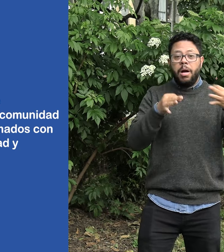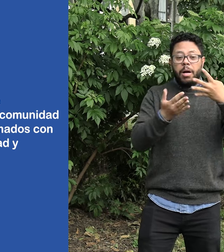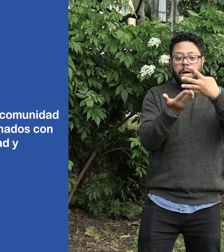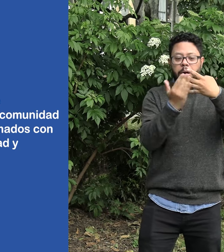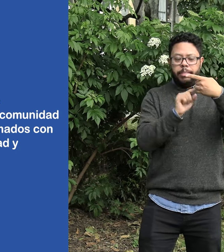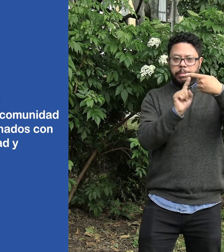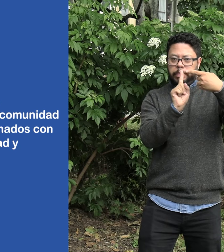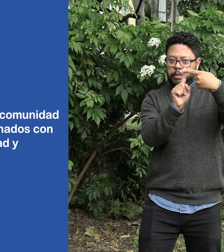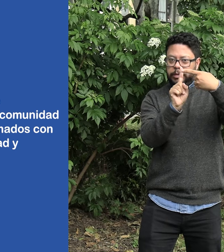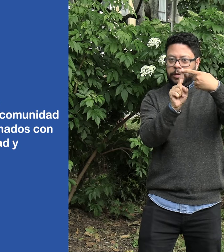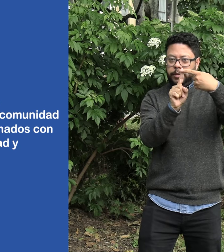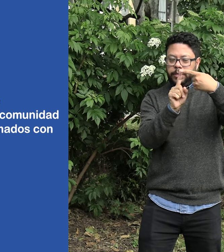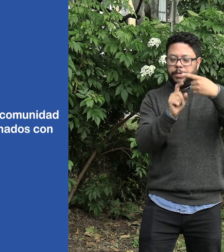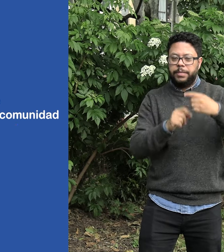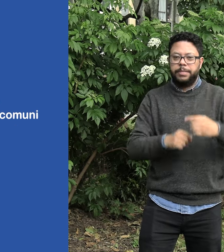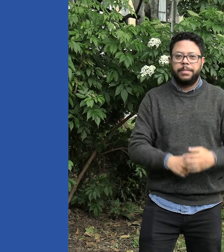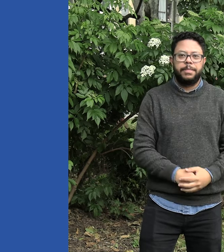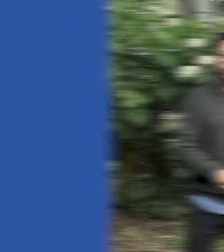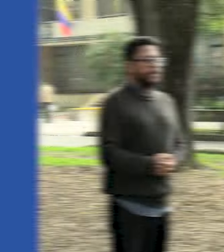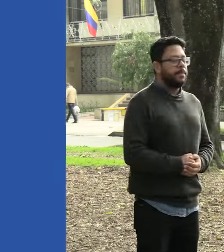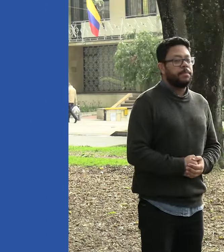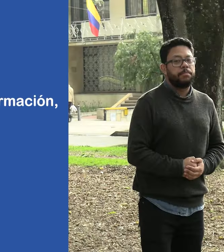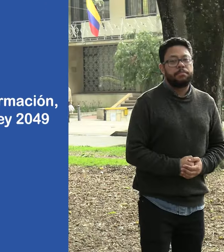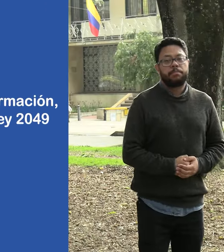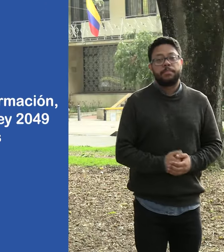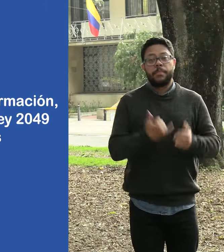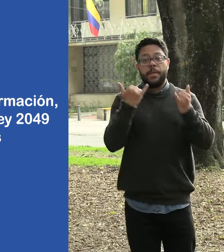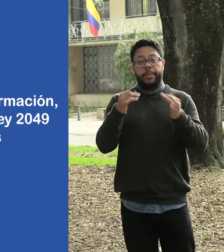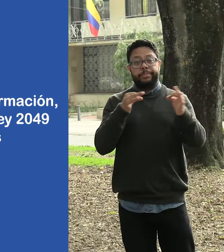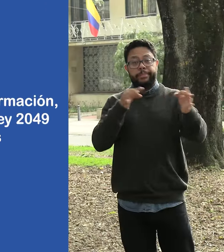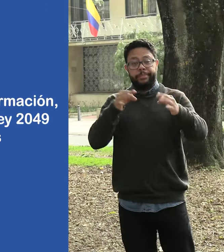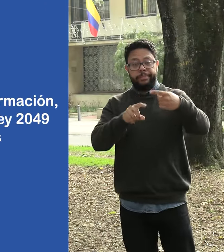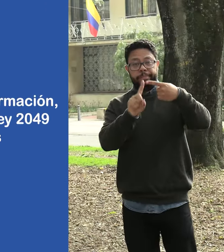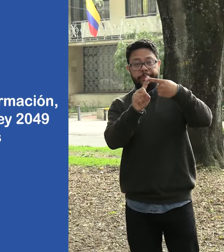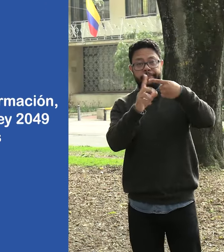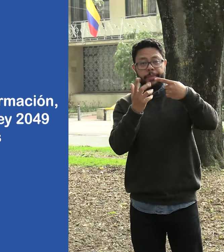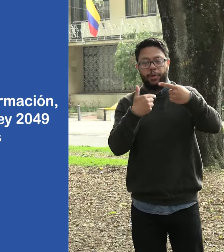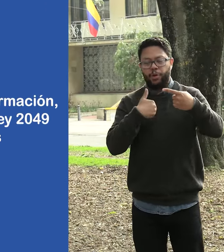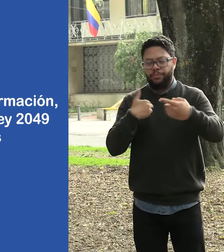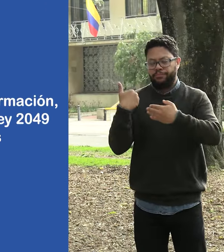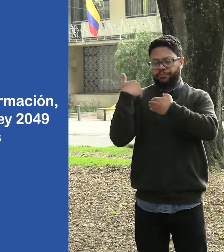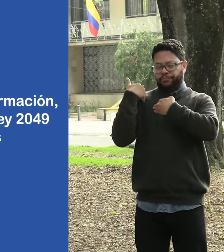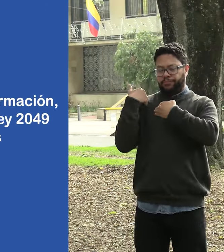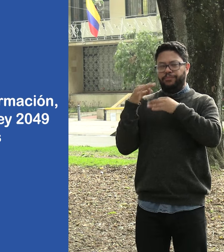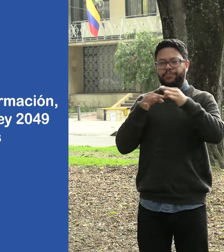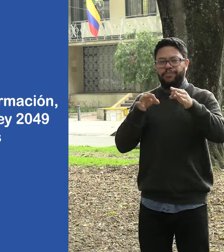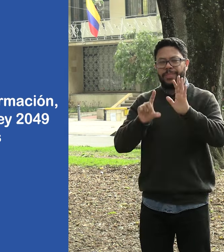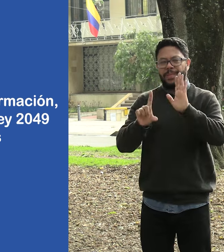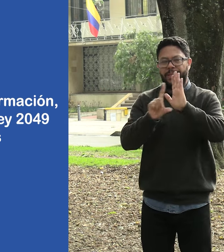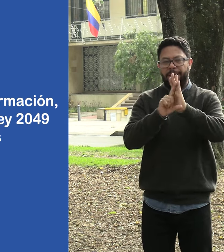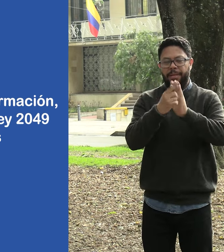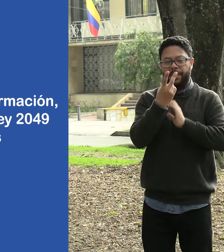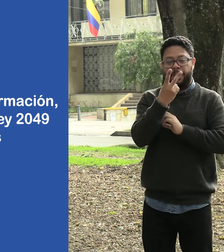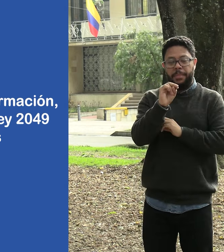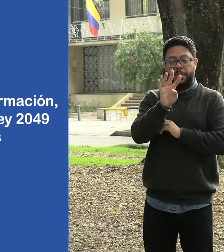Cultura Sorda. Les cuento cada una de ellas. Les explicaré la actividad de formación, taller sobre la Ley